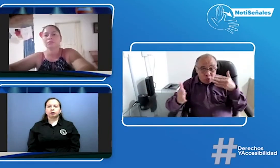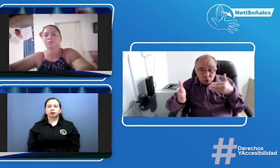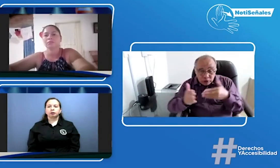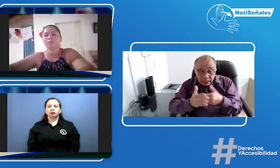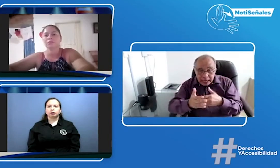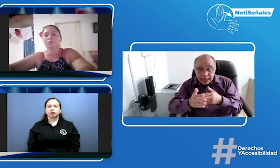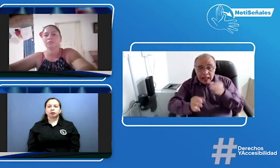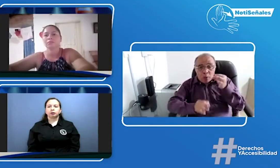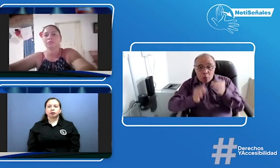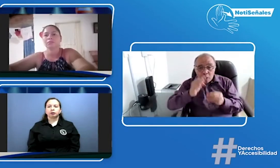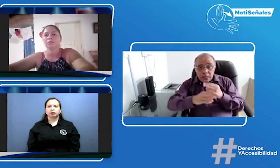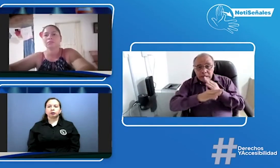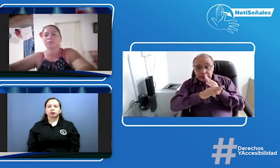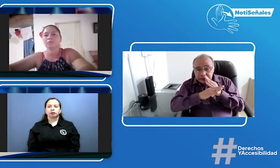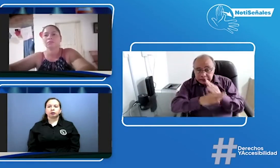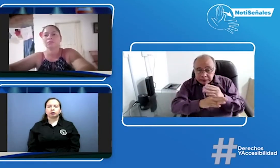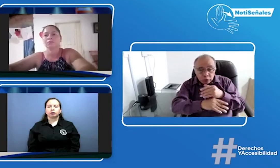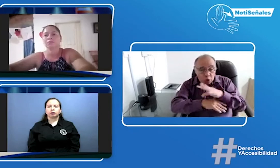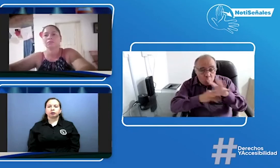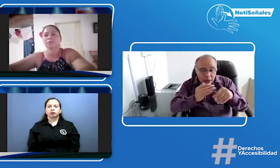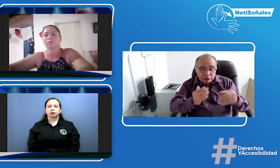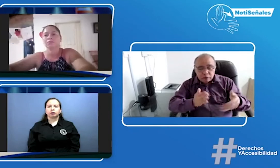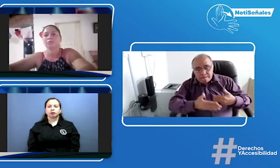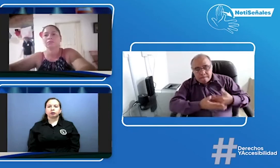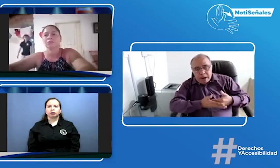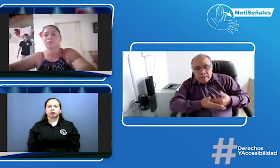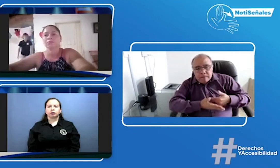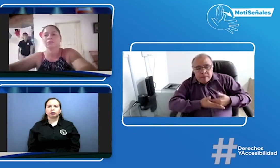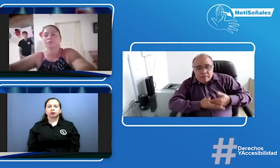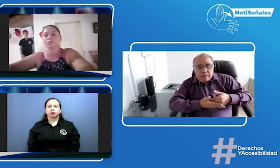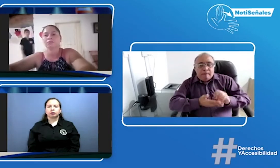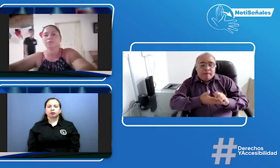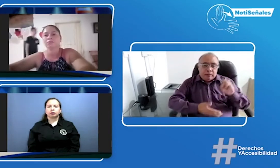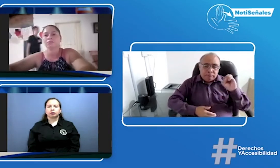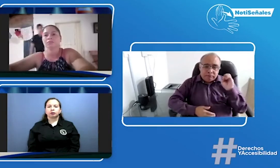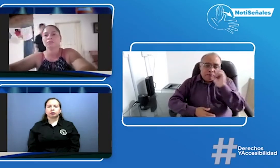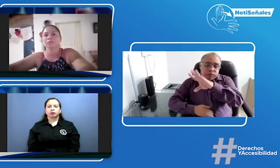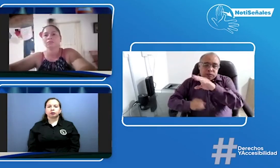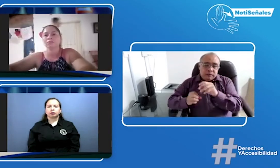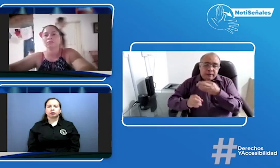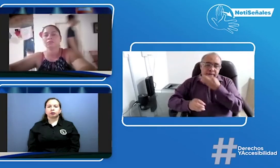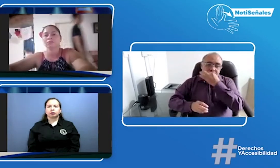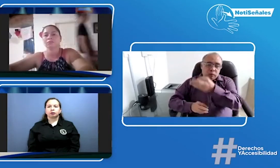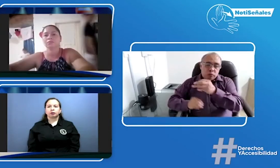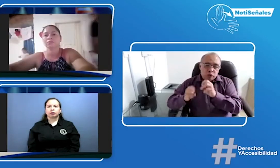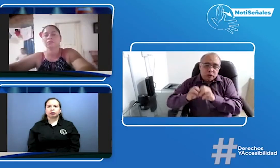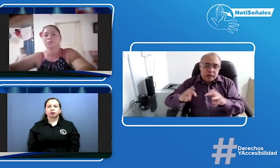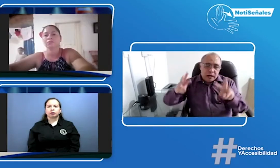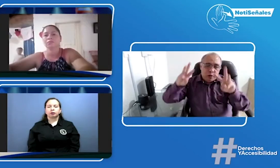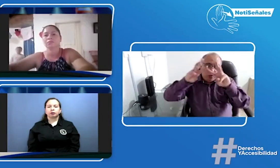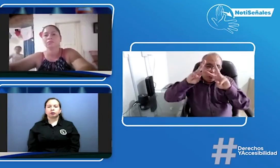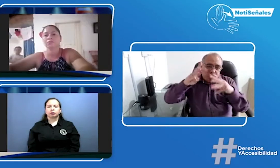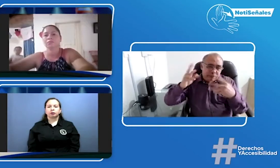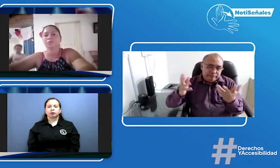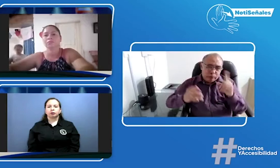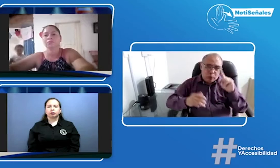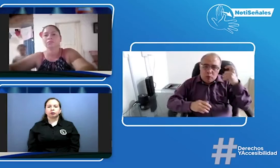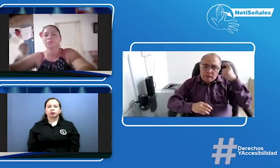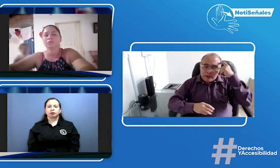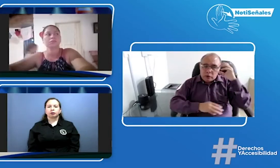discapacidad a la ONU y vamos a mostrar acerca de esta clase de situaciones que suceden por ejemplo allá en el municipio donde ustedes interpusieron